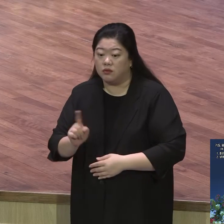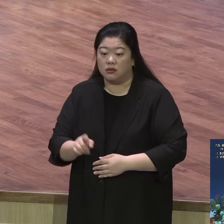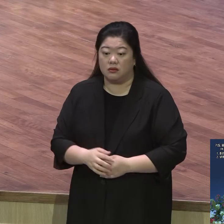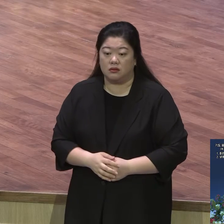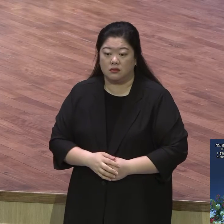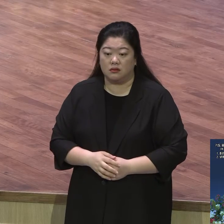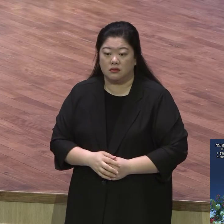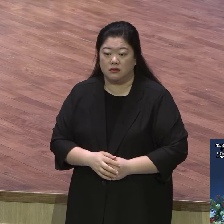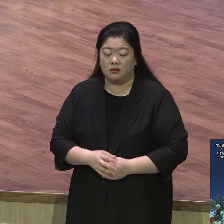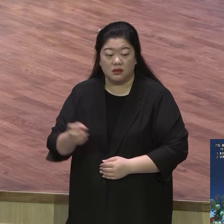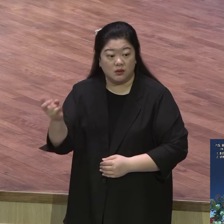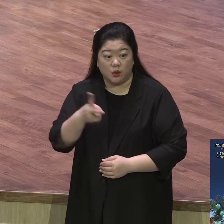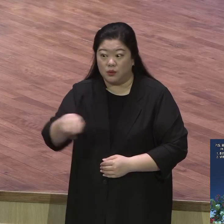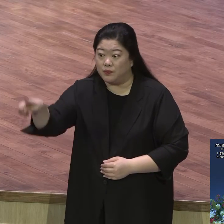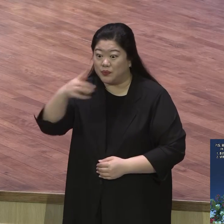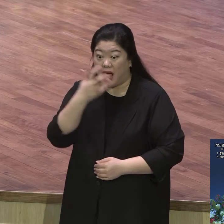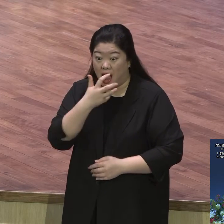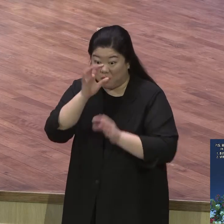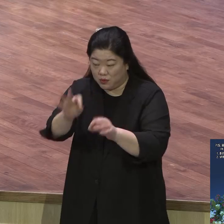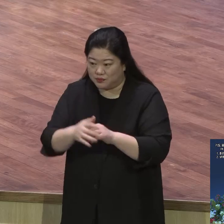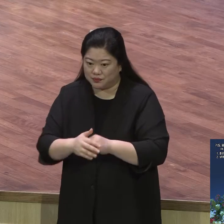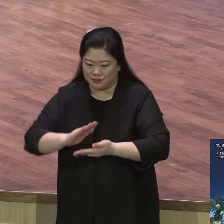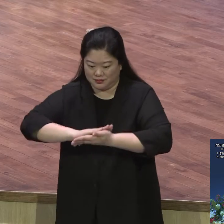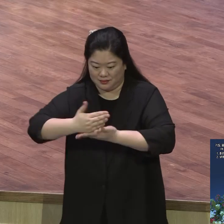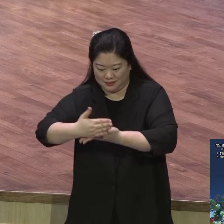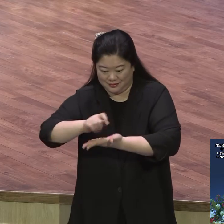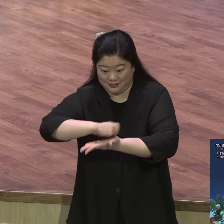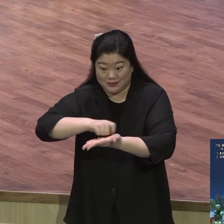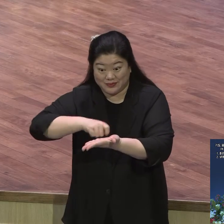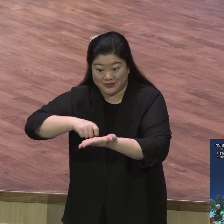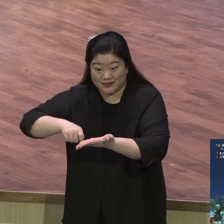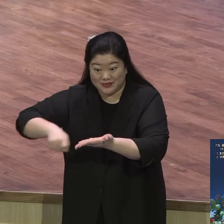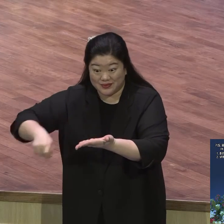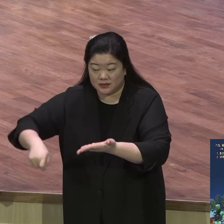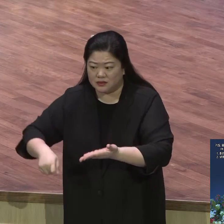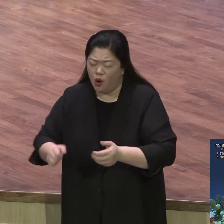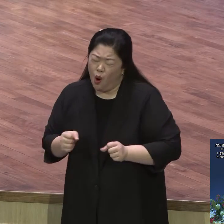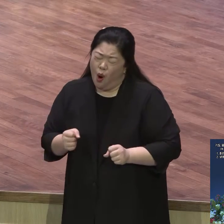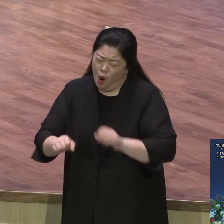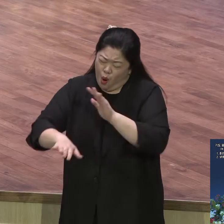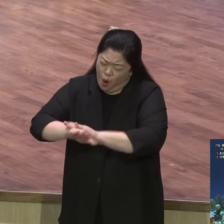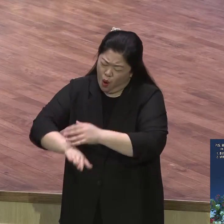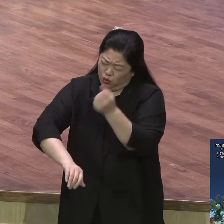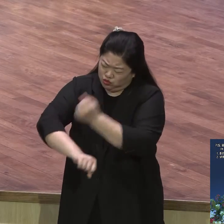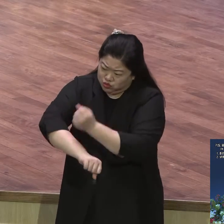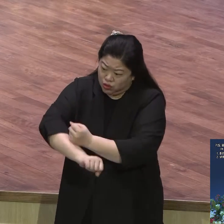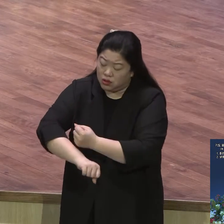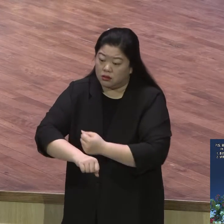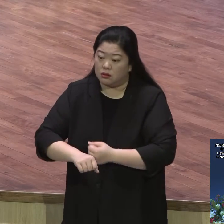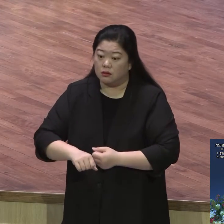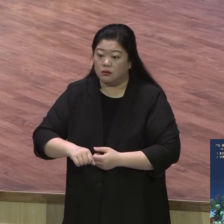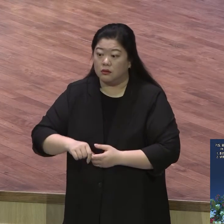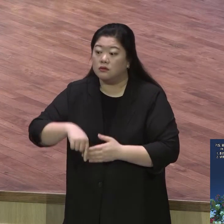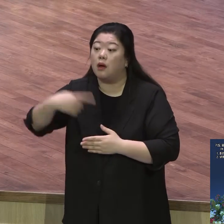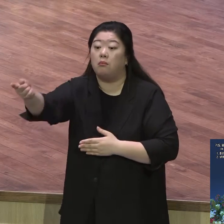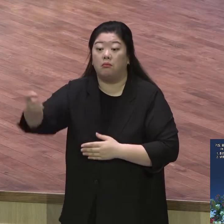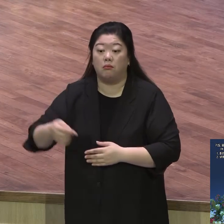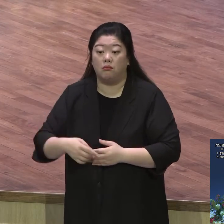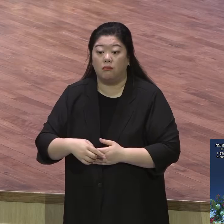쌓아나 뭐 할 건데 그 기도 적은 것을 놓고 기도하시기 바랍니다 나 기도를 뭐 해야 될지 몰라 그렇게 말하지